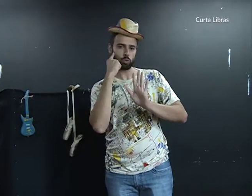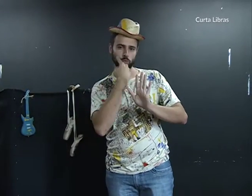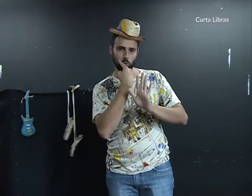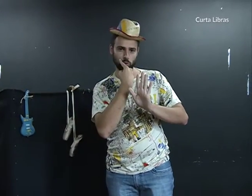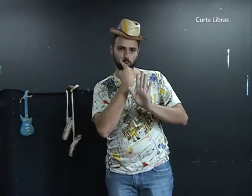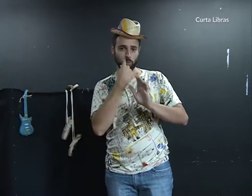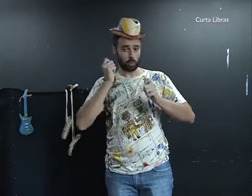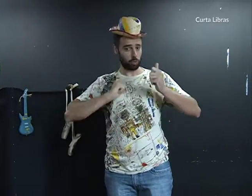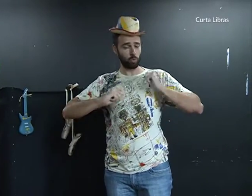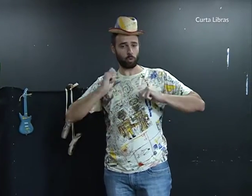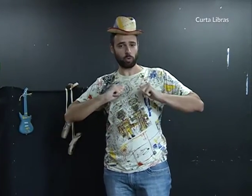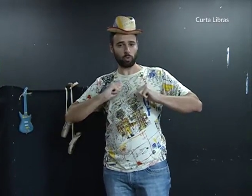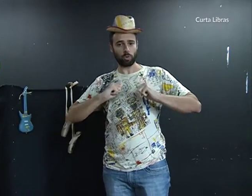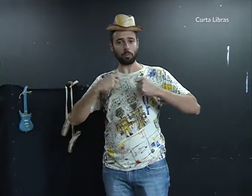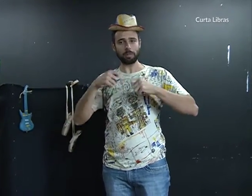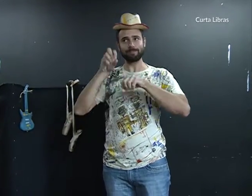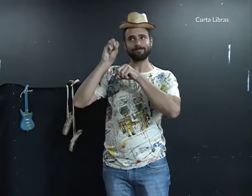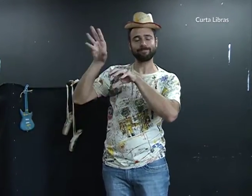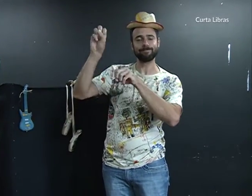se havia outros surdos com a mesma formação.